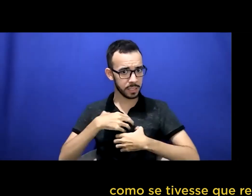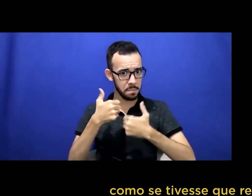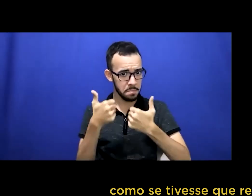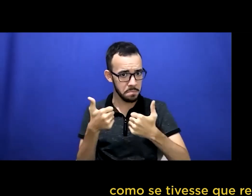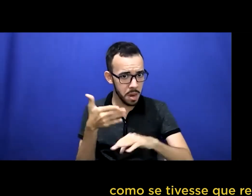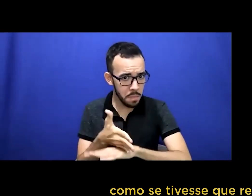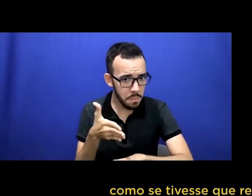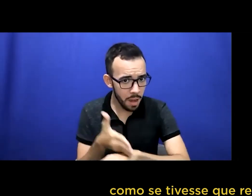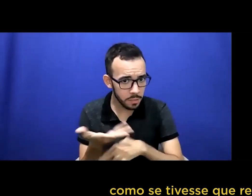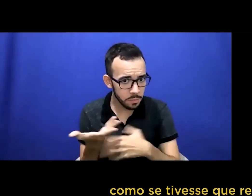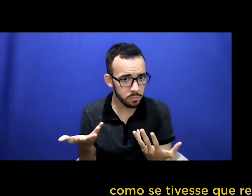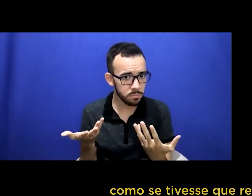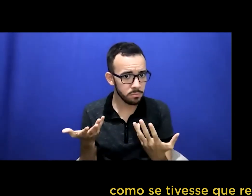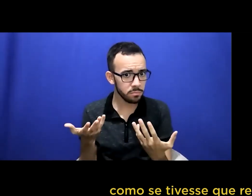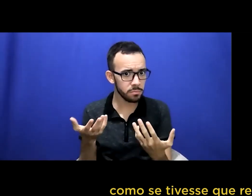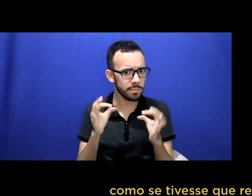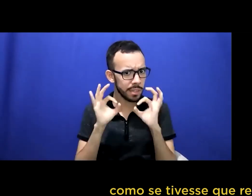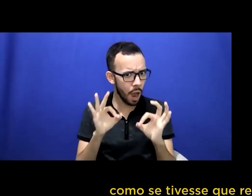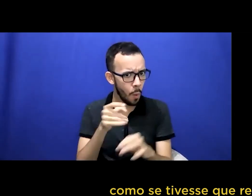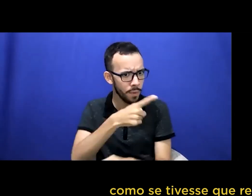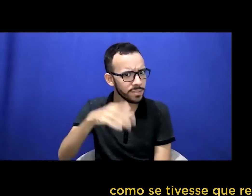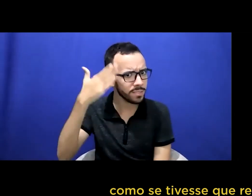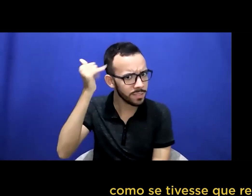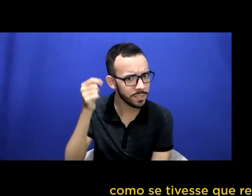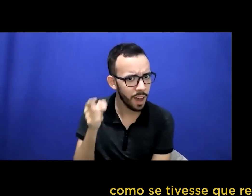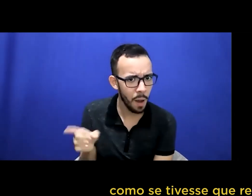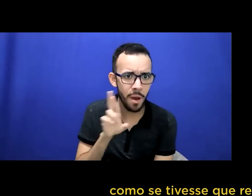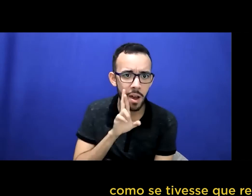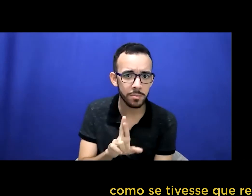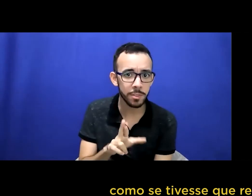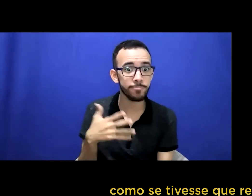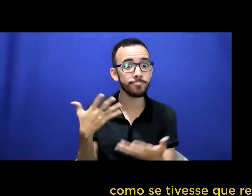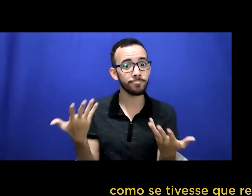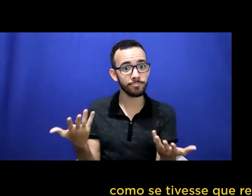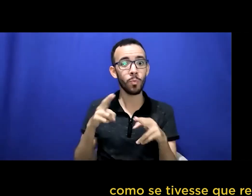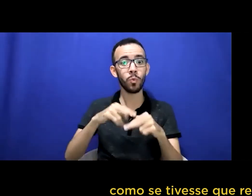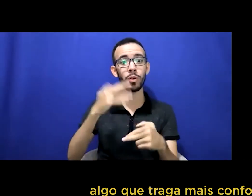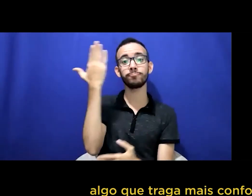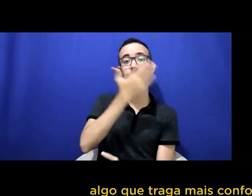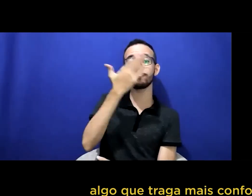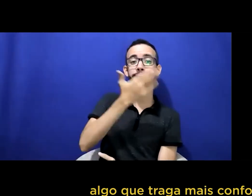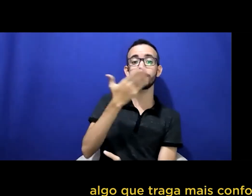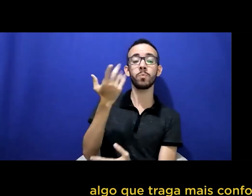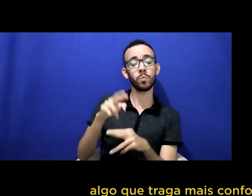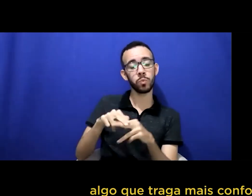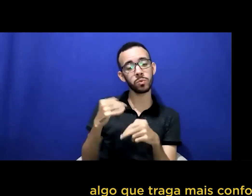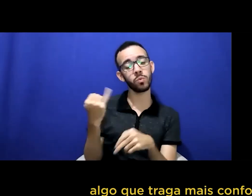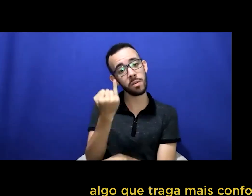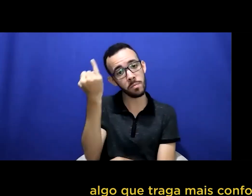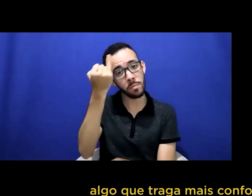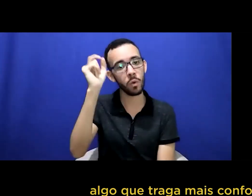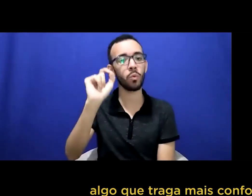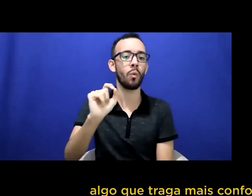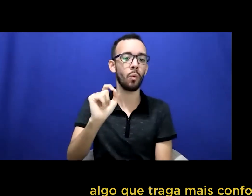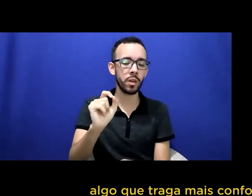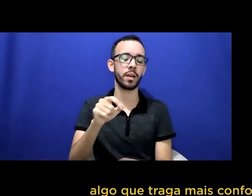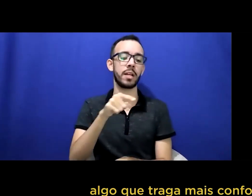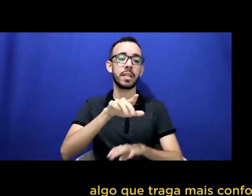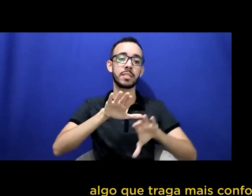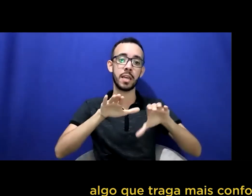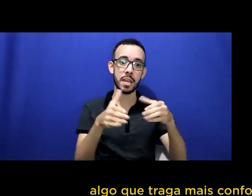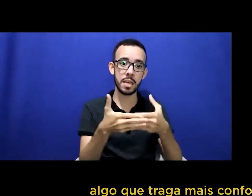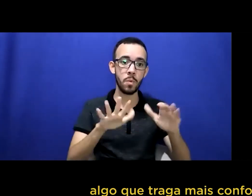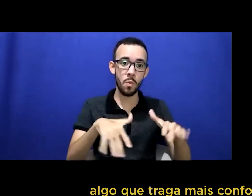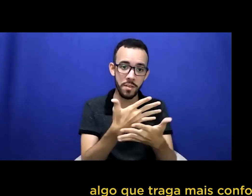mais material no seguinte caso, algo que traga mais conforto para a pessoa com